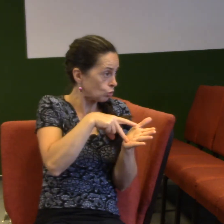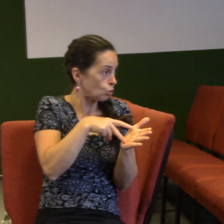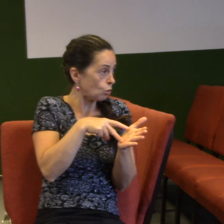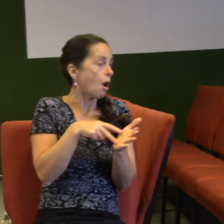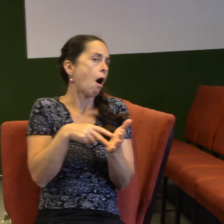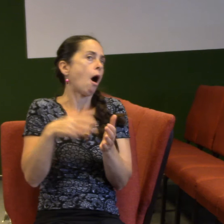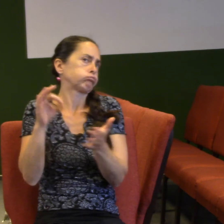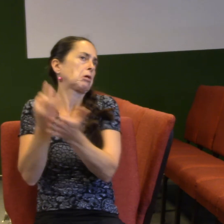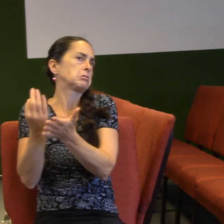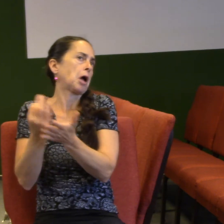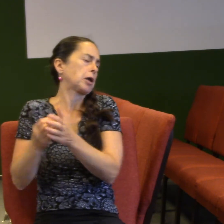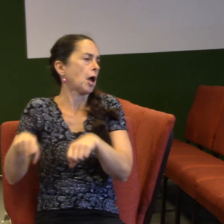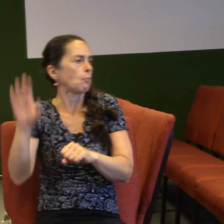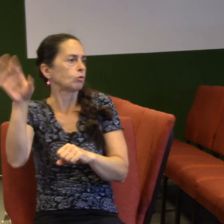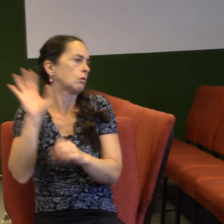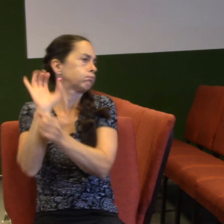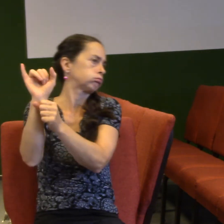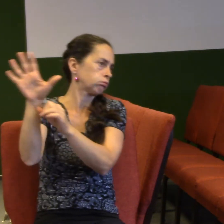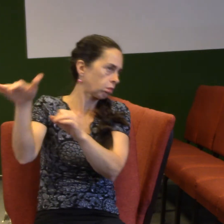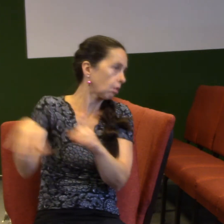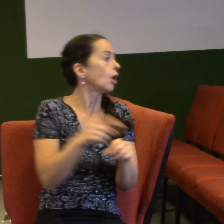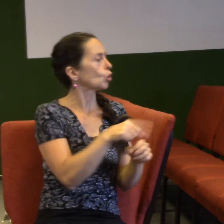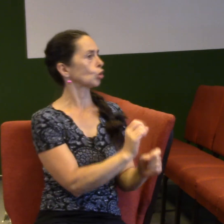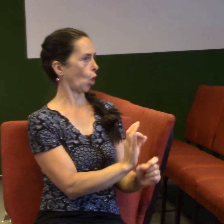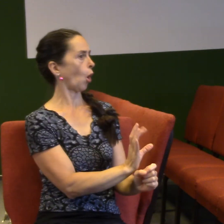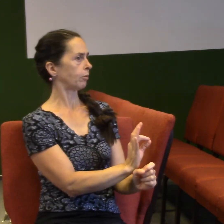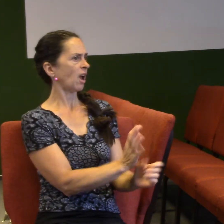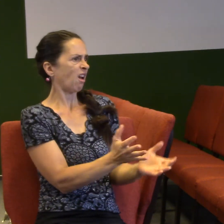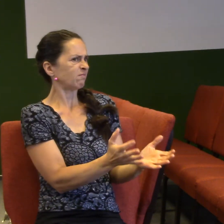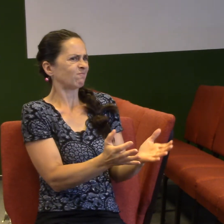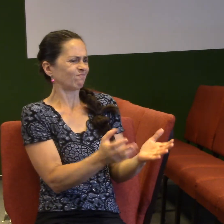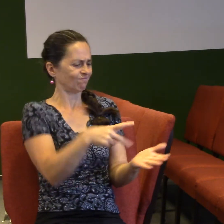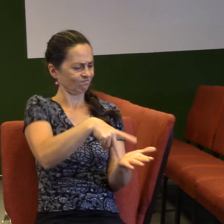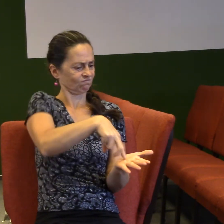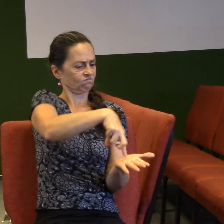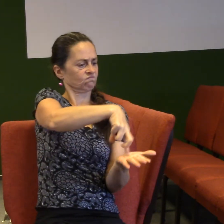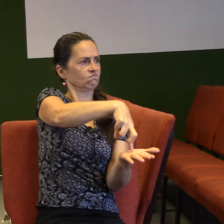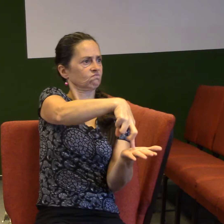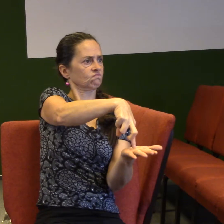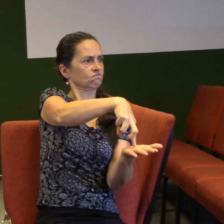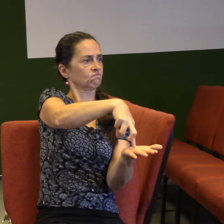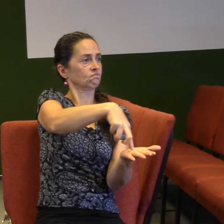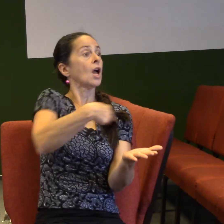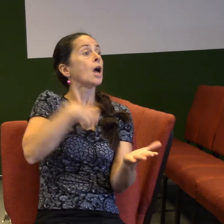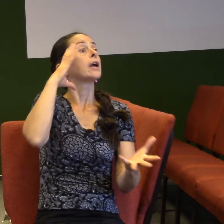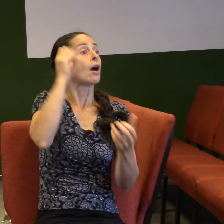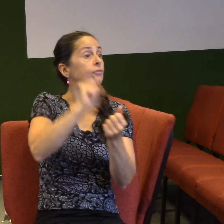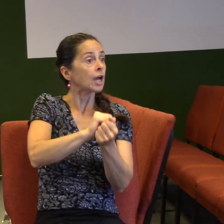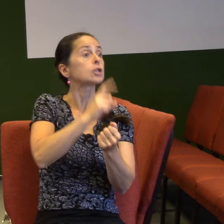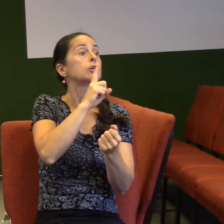je to fajn, je to dobré, ale věřím, že Bůh má víc. Když budeme se zaměřovat jenom na duchovní